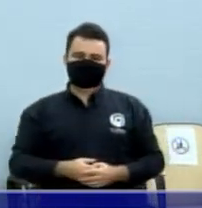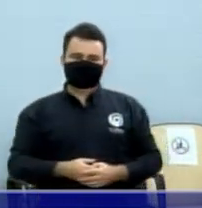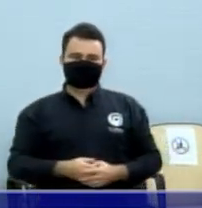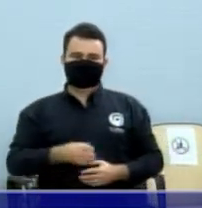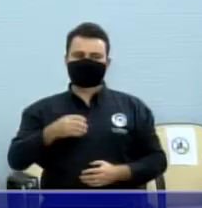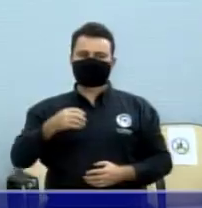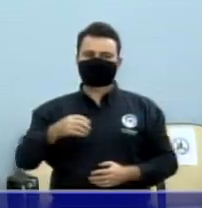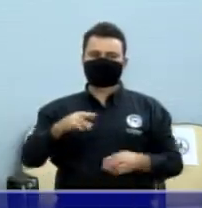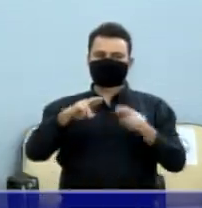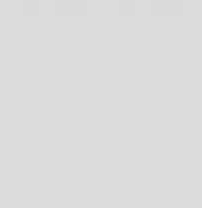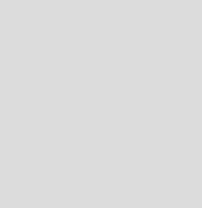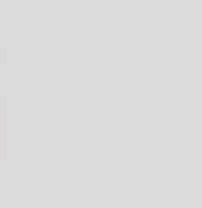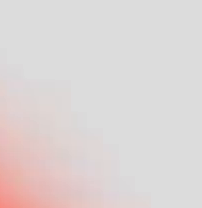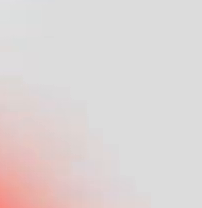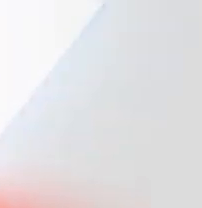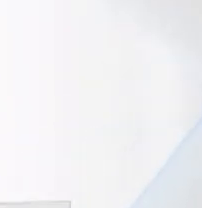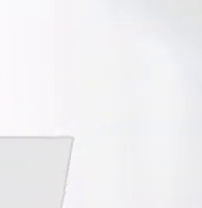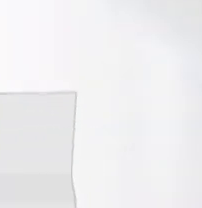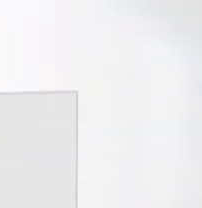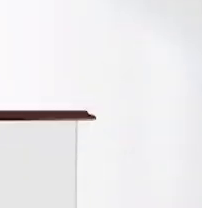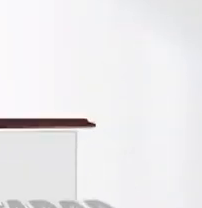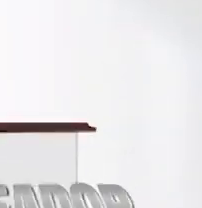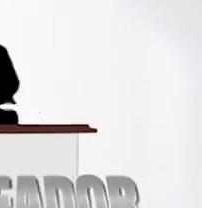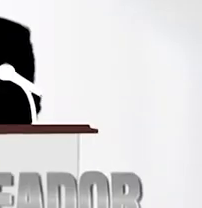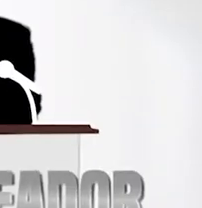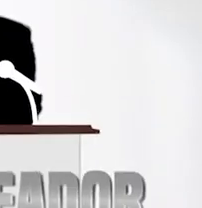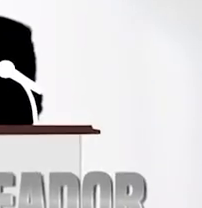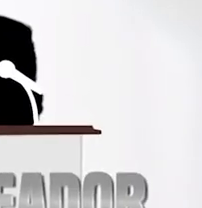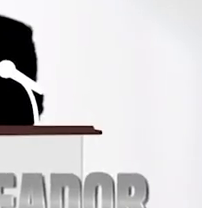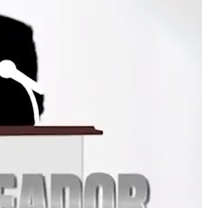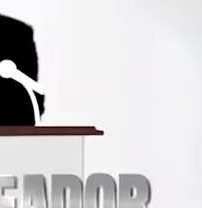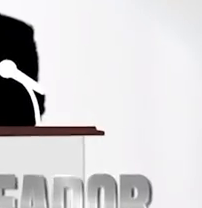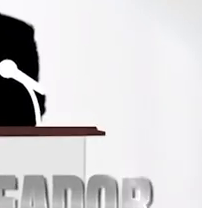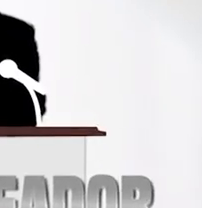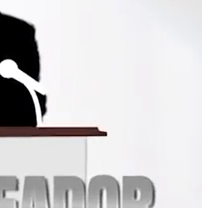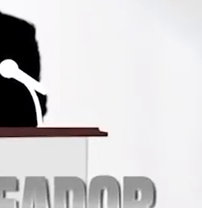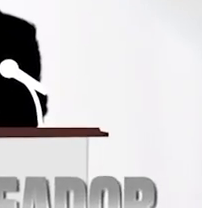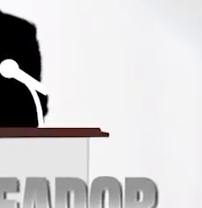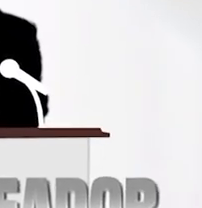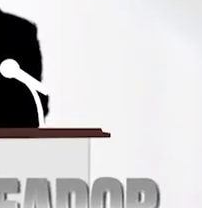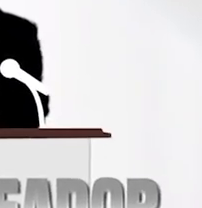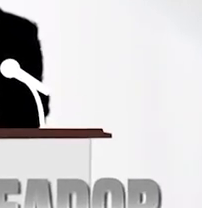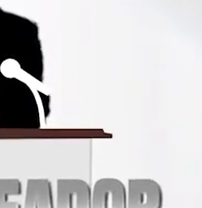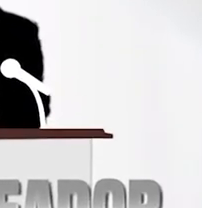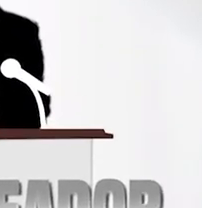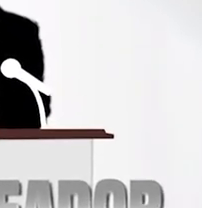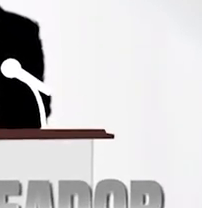boa sessão. Uma boa sessão.